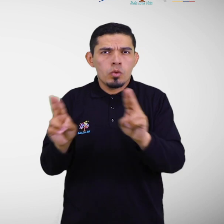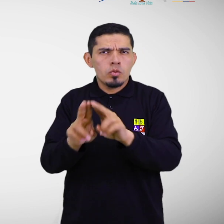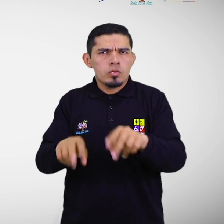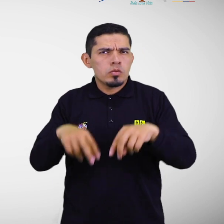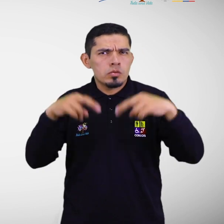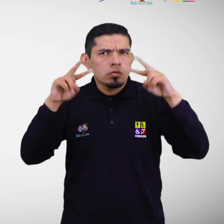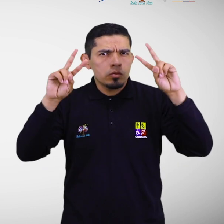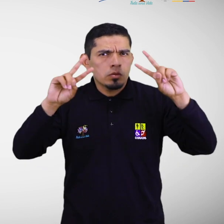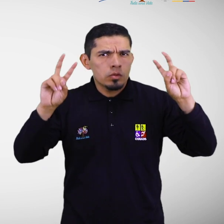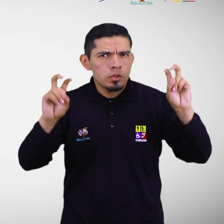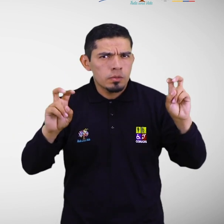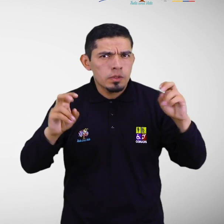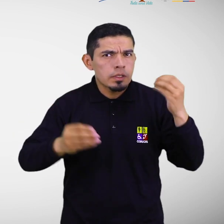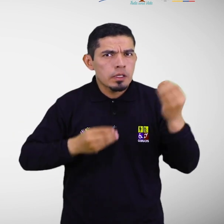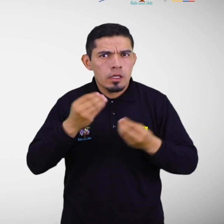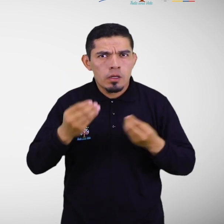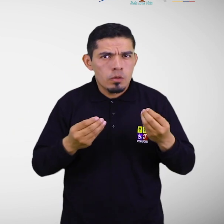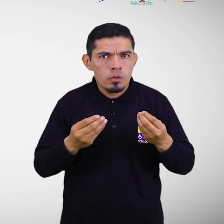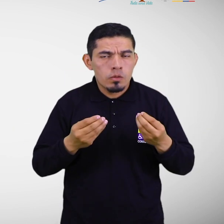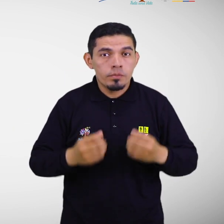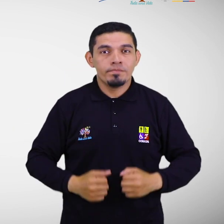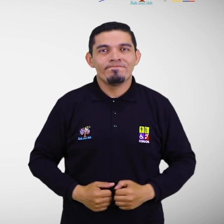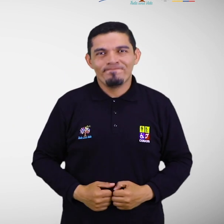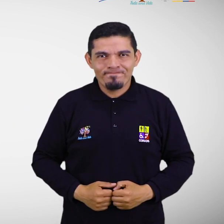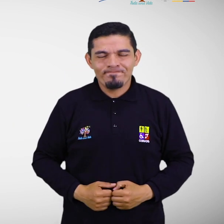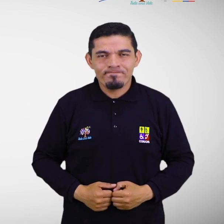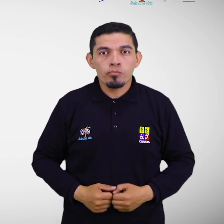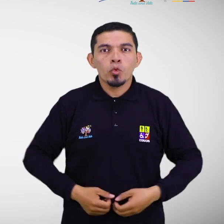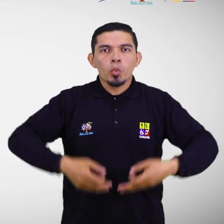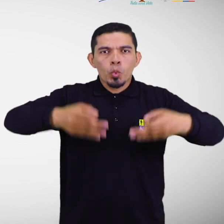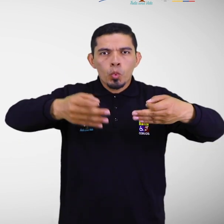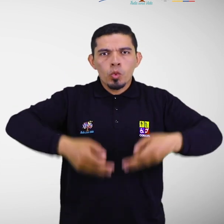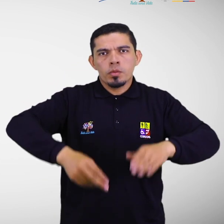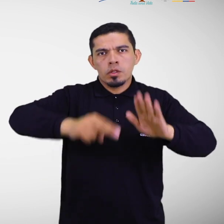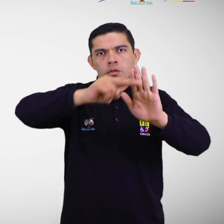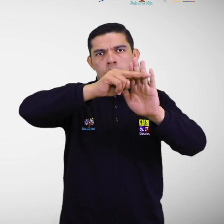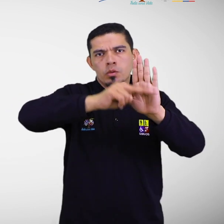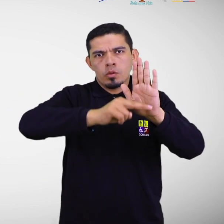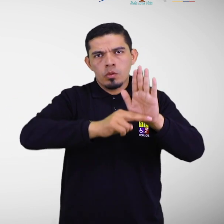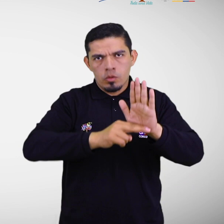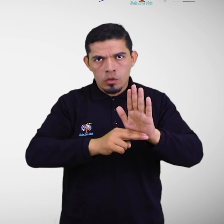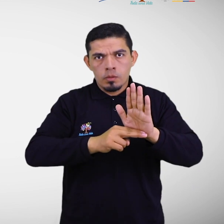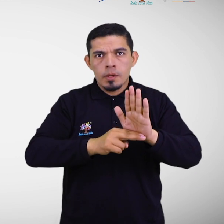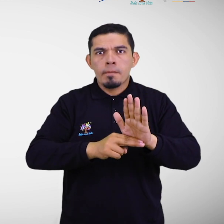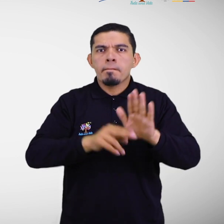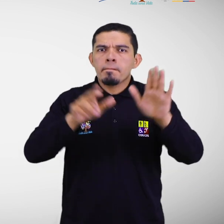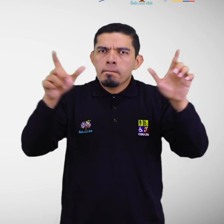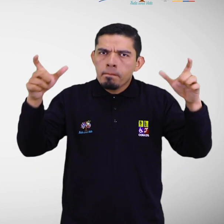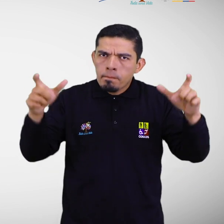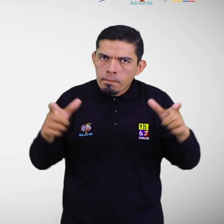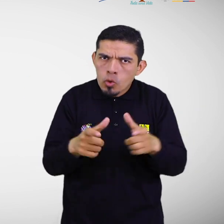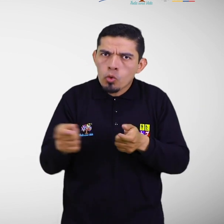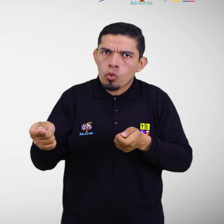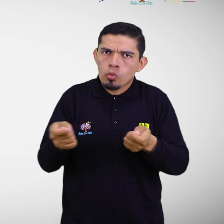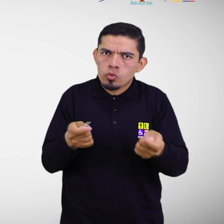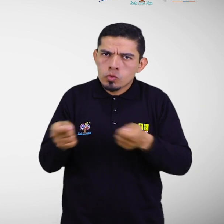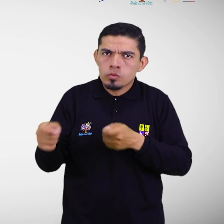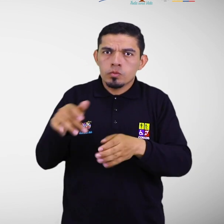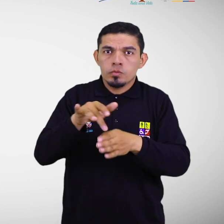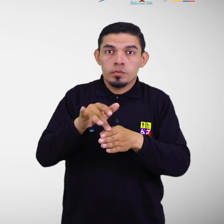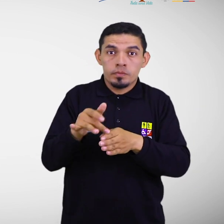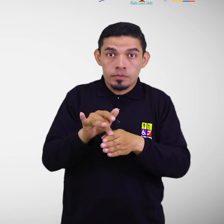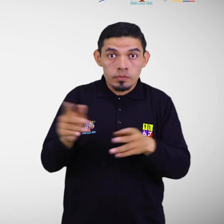UNISDR, como la aplicación de políticas y estrategias de reducción de riesgos de desastres con el